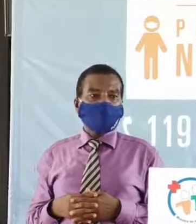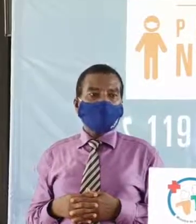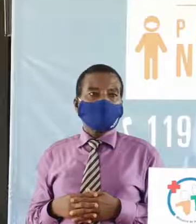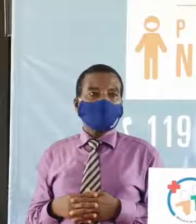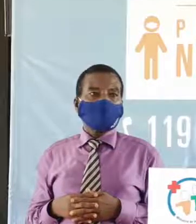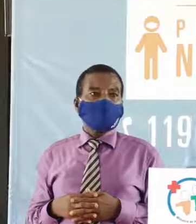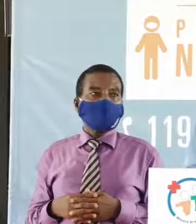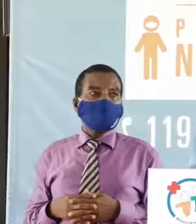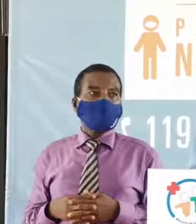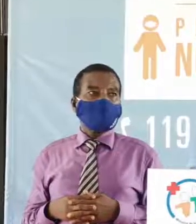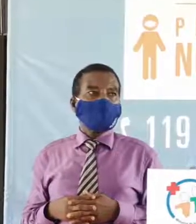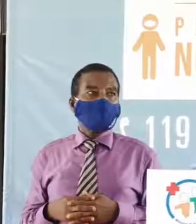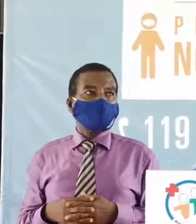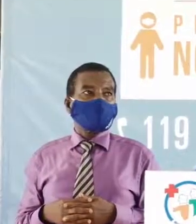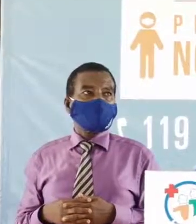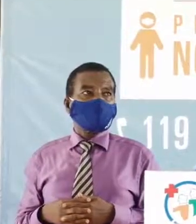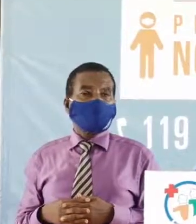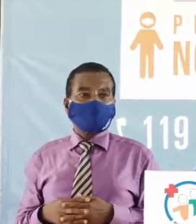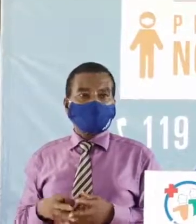D'accord, merci.